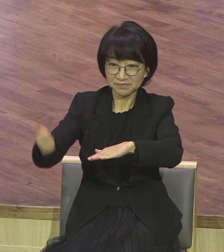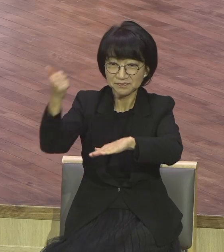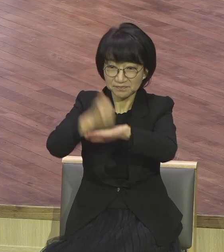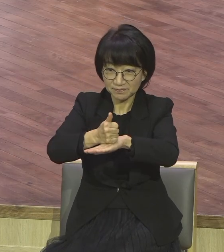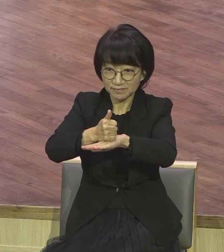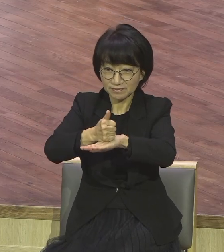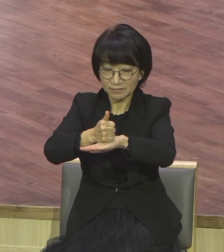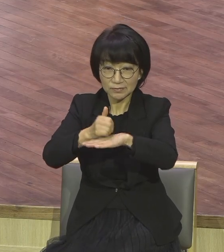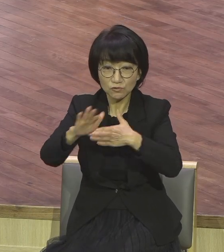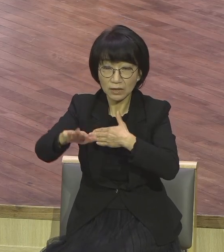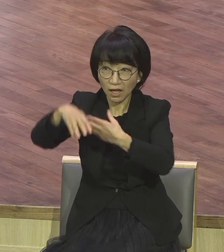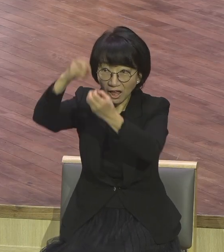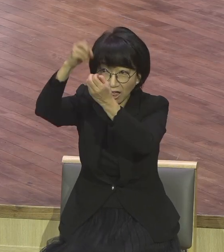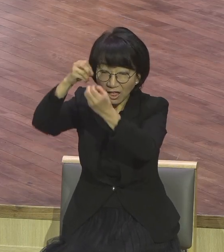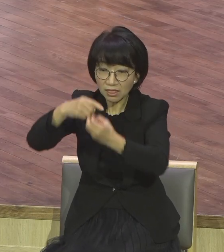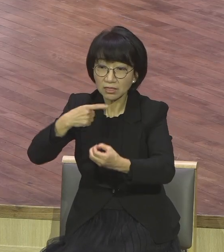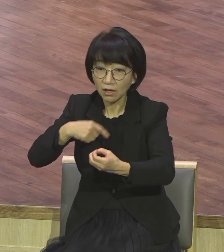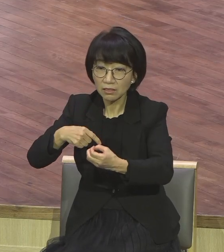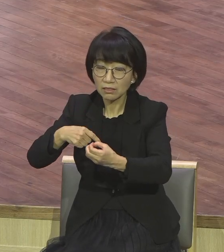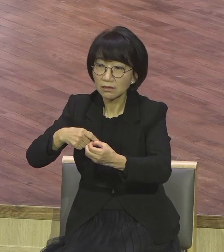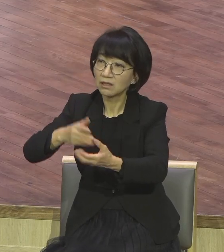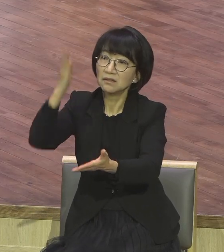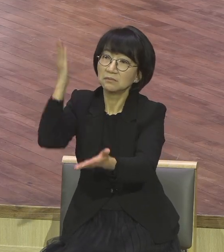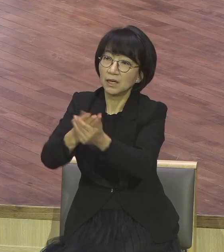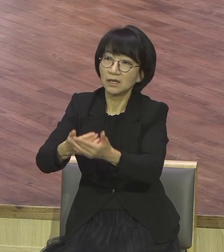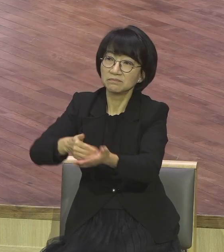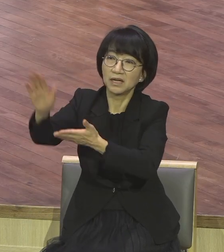파괴했어요. 극단적 주장을 해버렸어요.